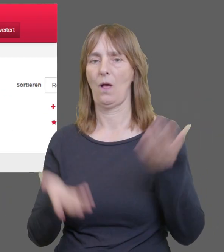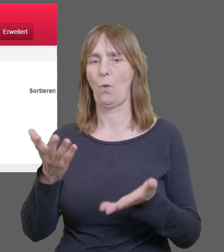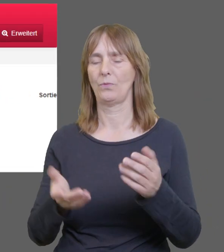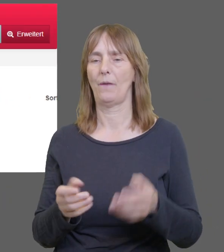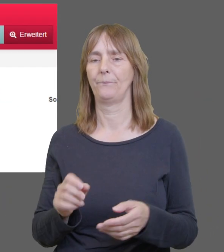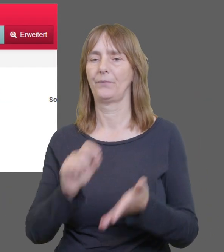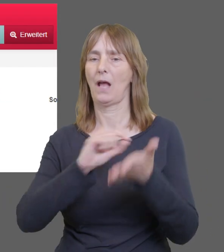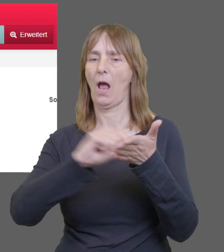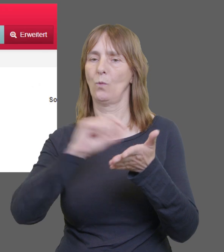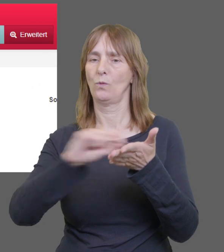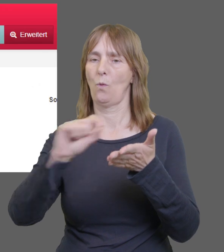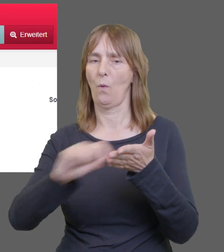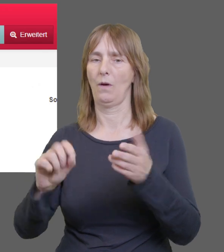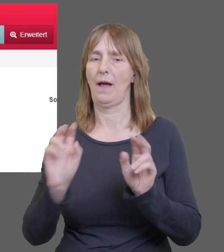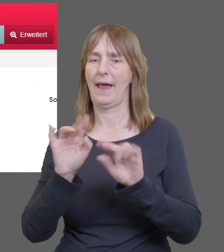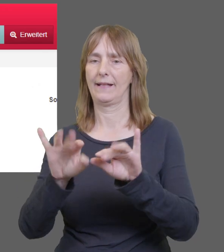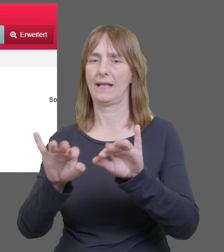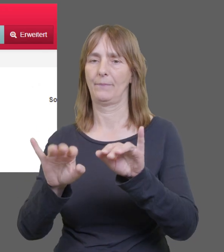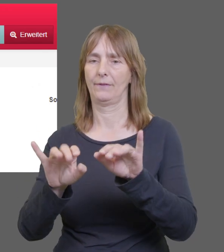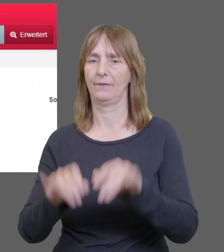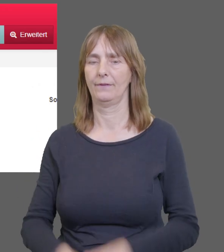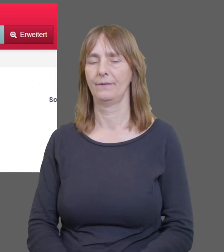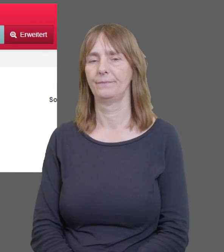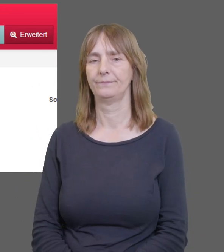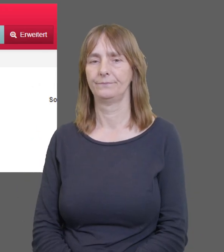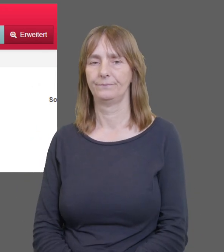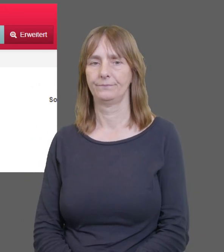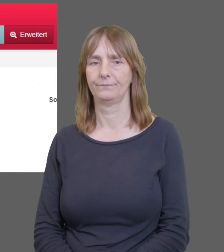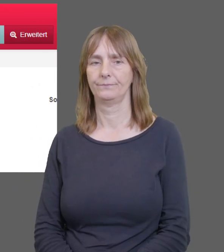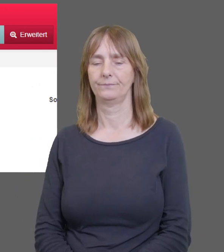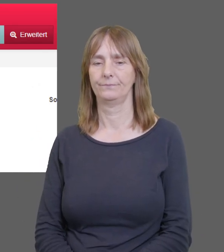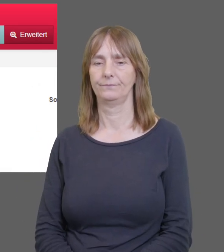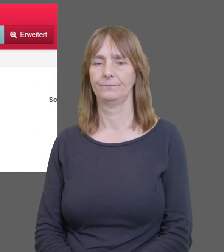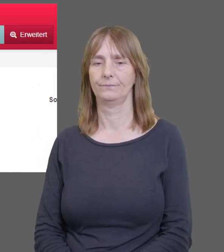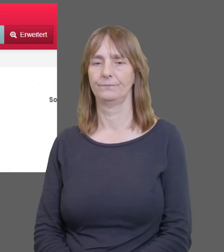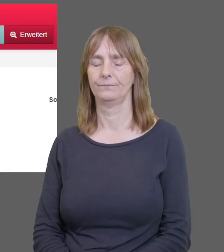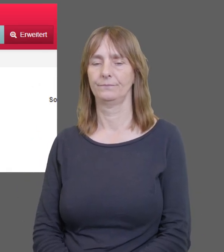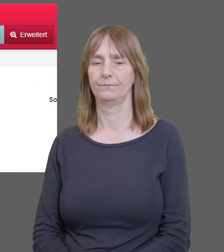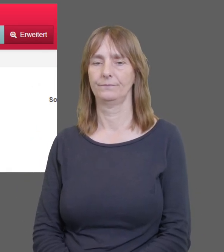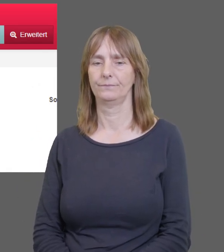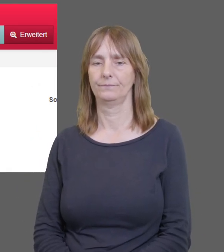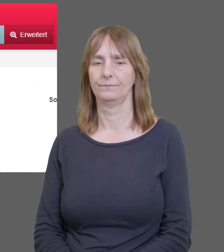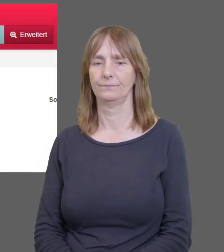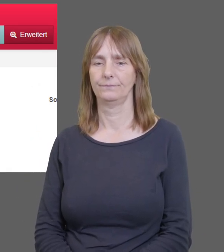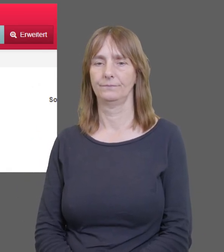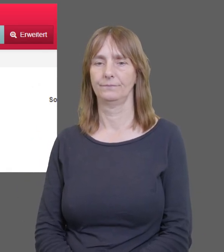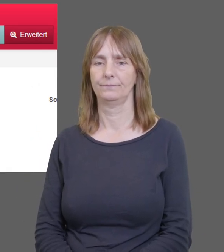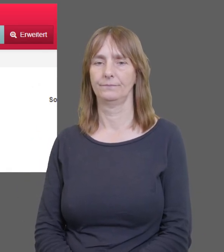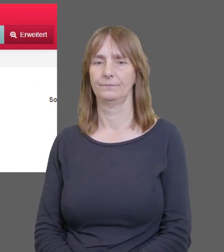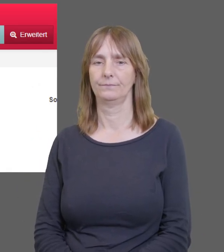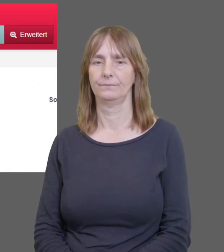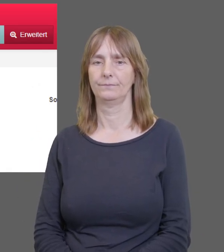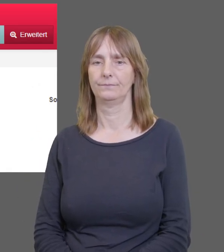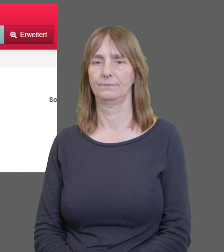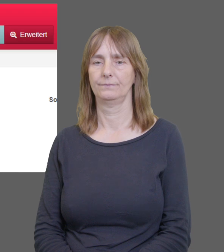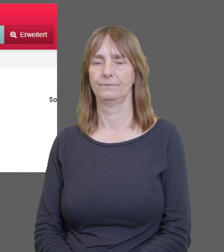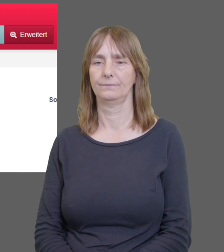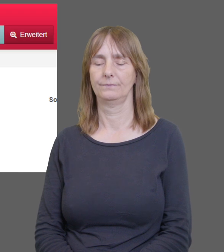Suchbegriff wurde hier die ISBN gewählt. Sie können natürlich auch Autor und oder Titel oder Titelstichworte